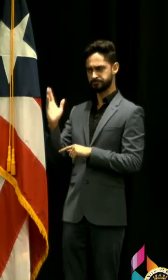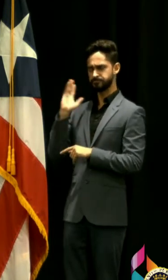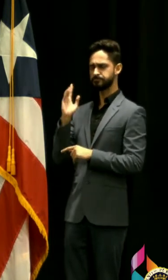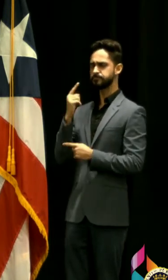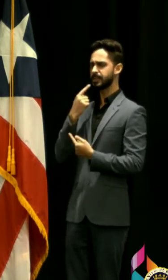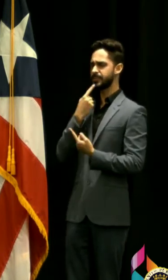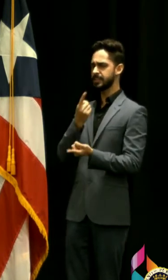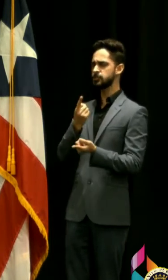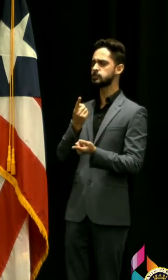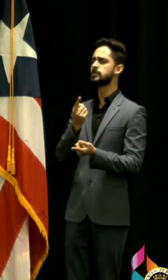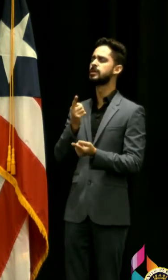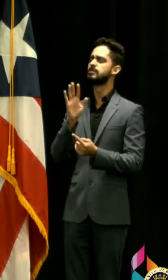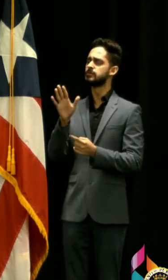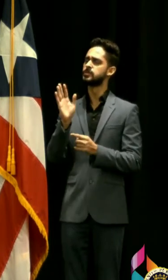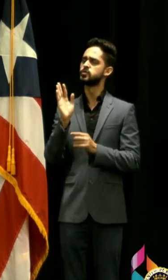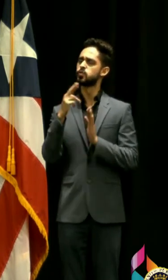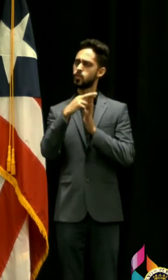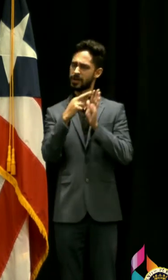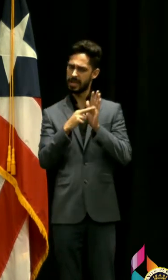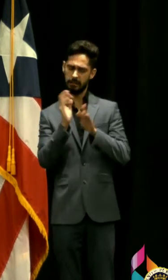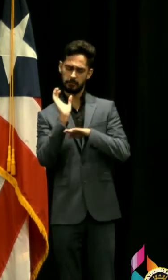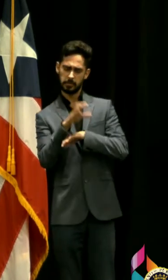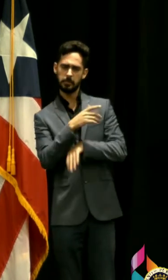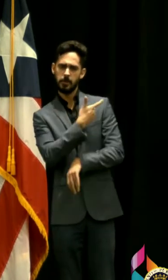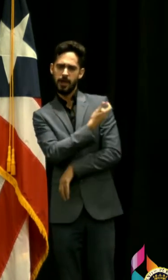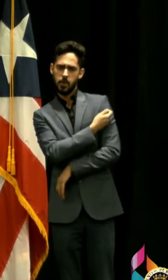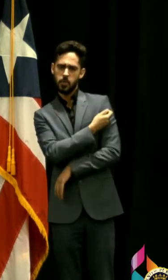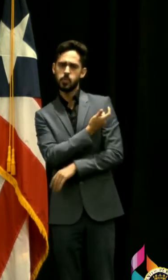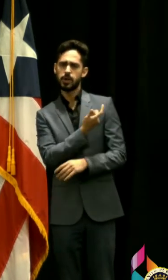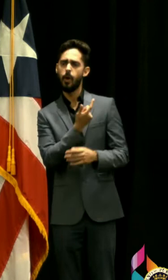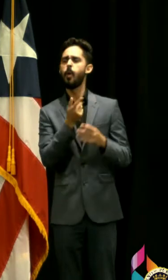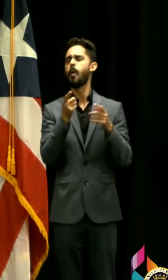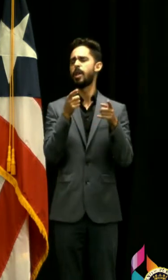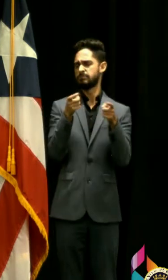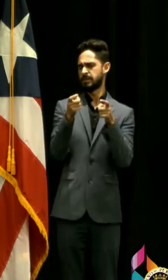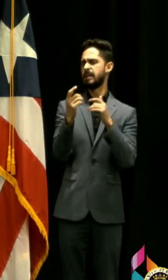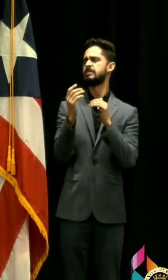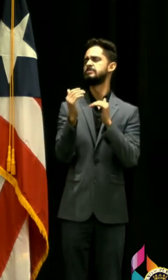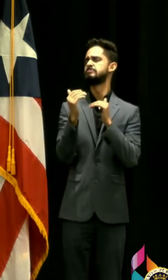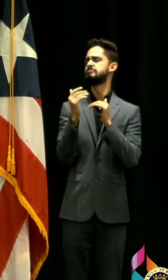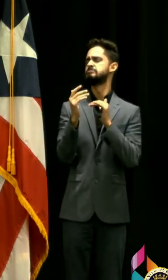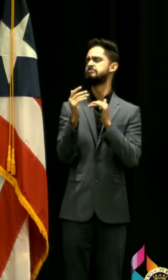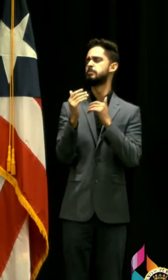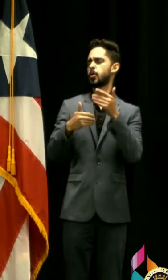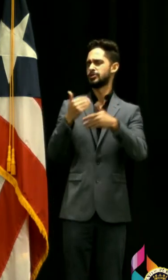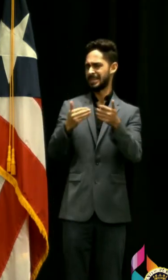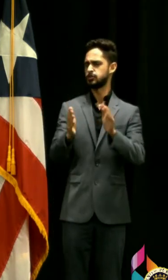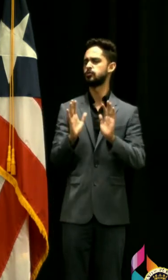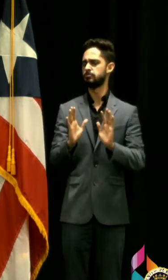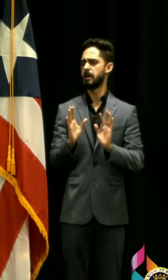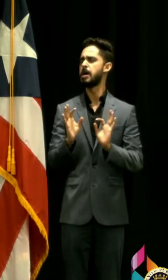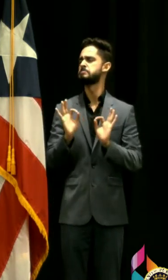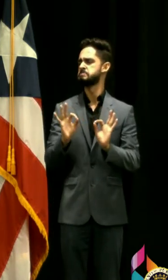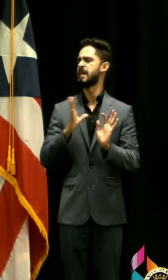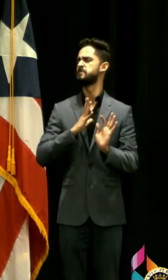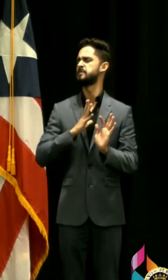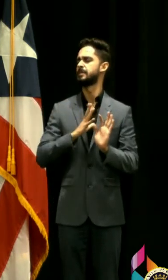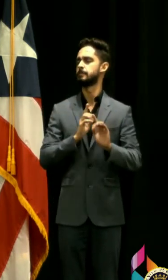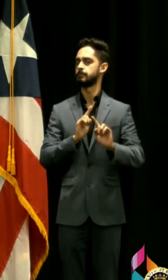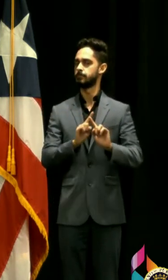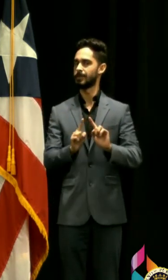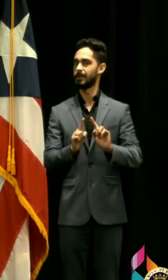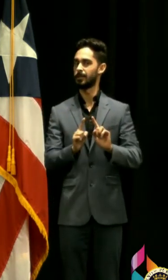si las medidas que usted ha establecido para obligar la vacunación contra el covid pues son válidas pero que podrían demorarse en verse sus